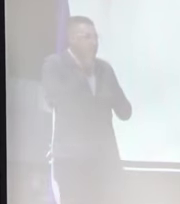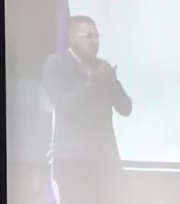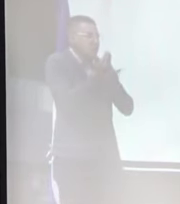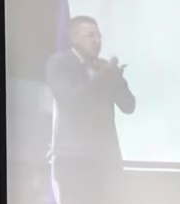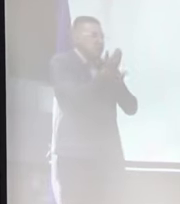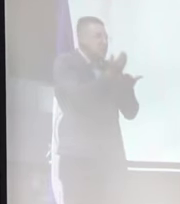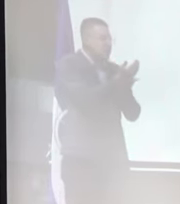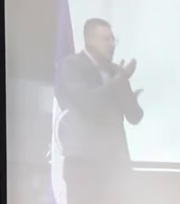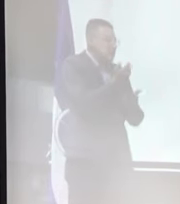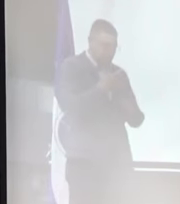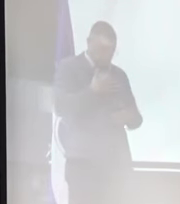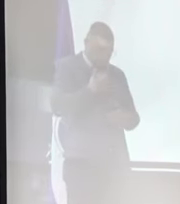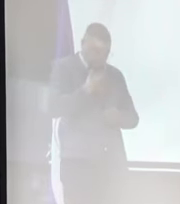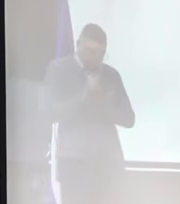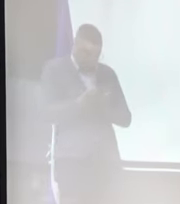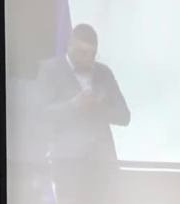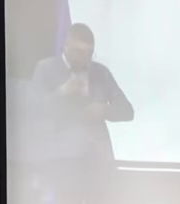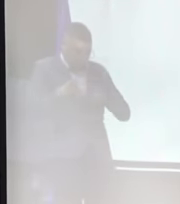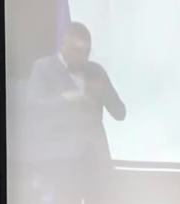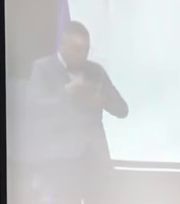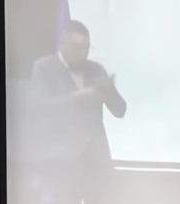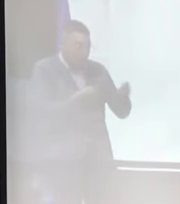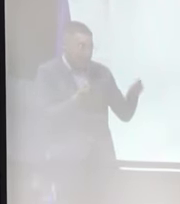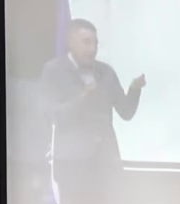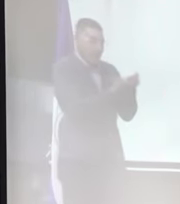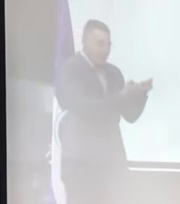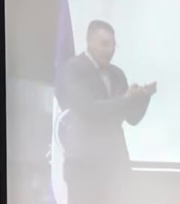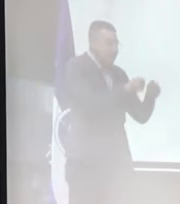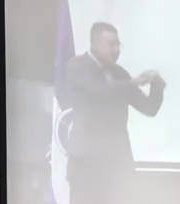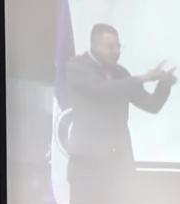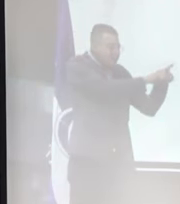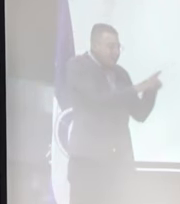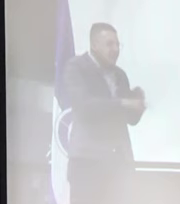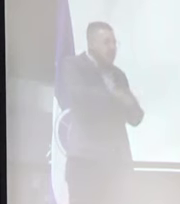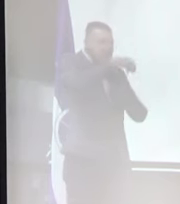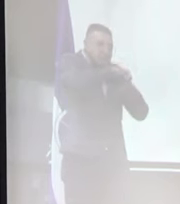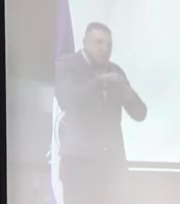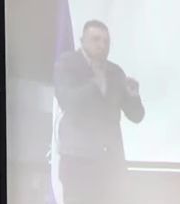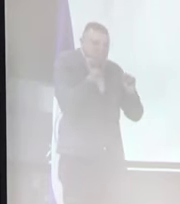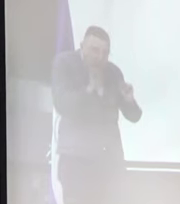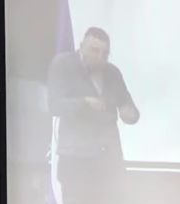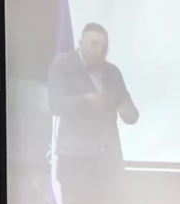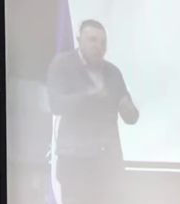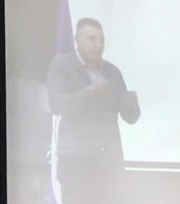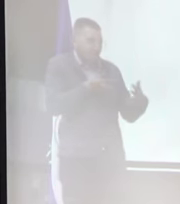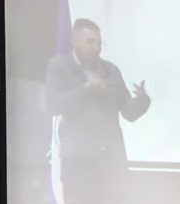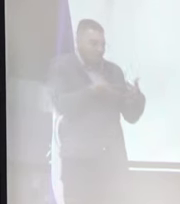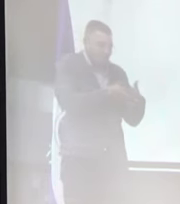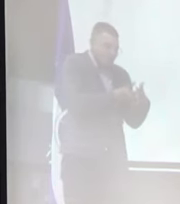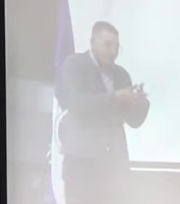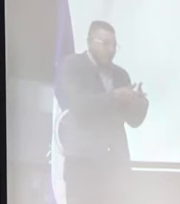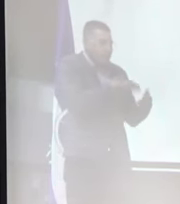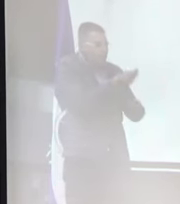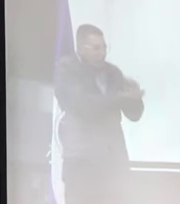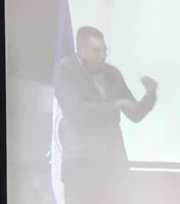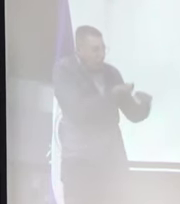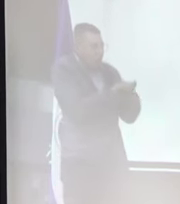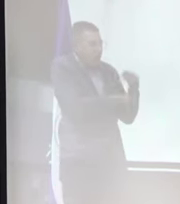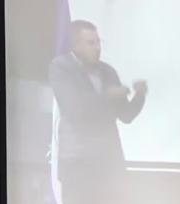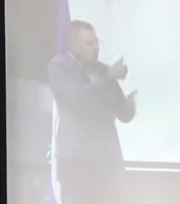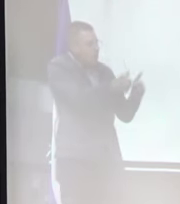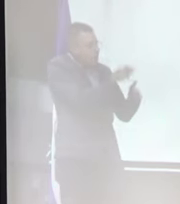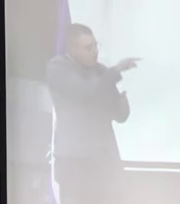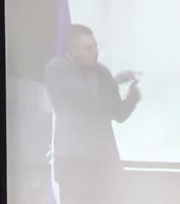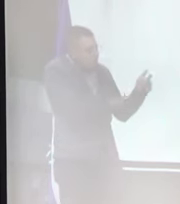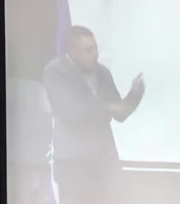sentido, nosotros desde biología, y apoyando lo que ustedes, todas las planchas han dicho, podríamos empezar a articular ese tema de qué están haciendo, cuáles son los perfiles,